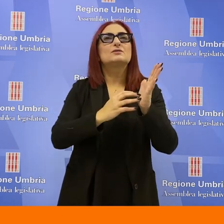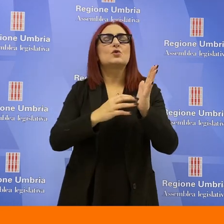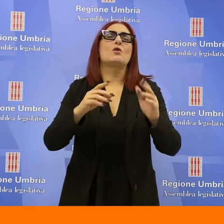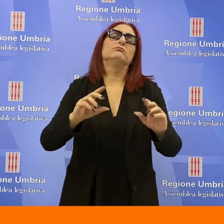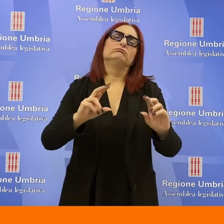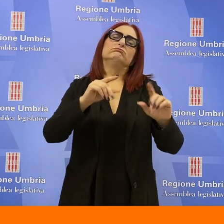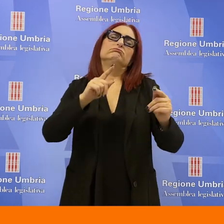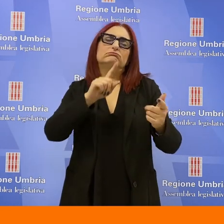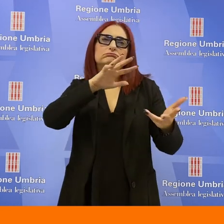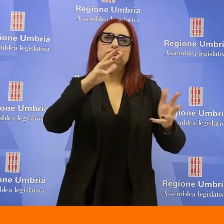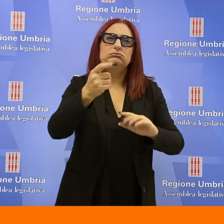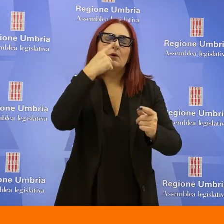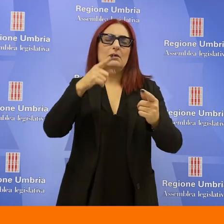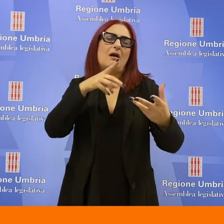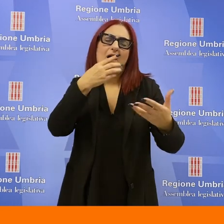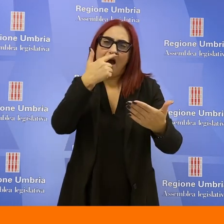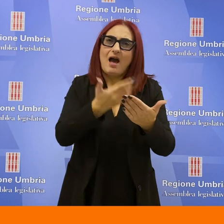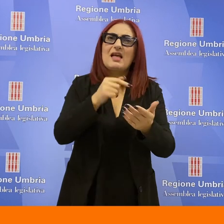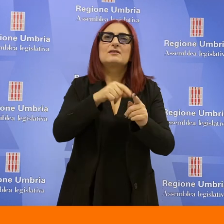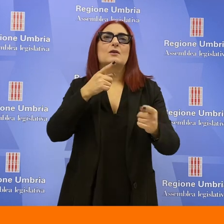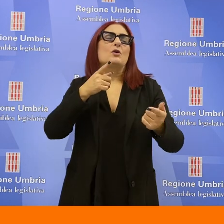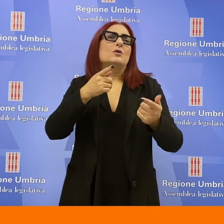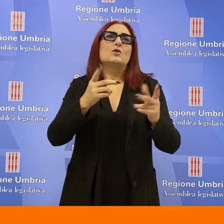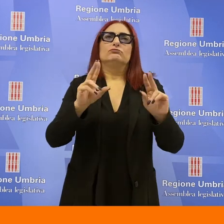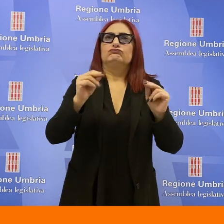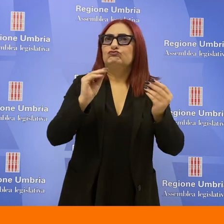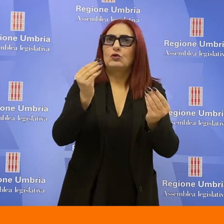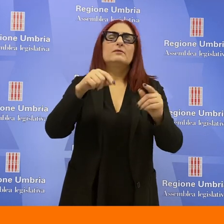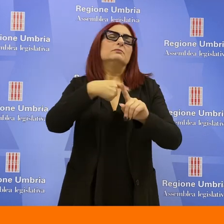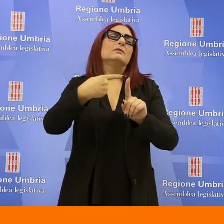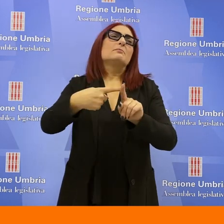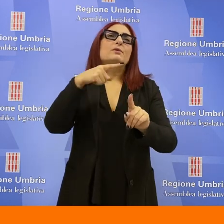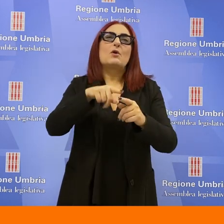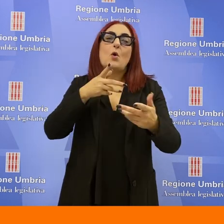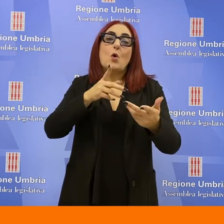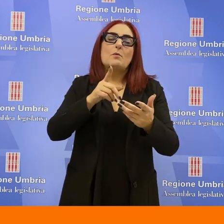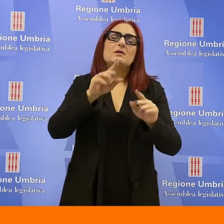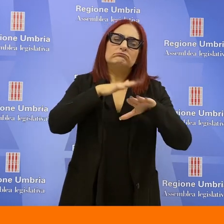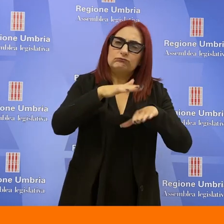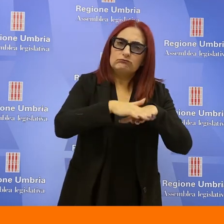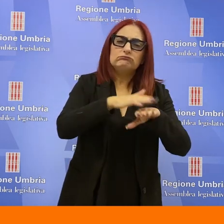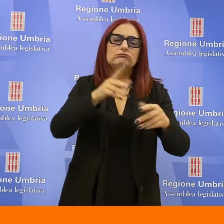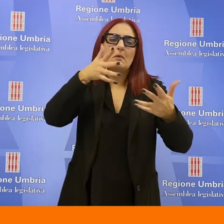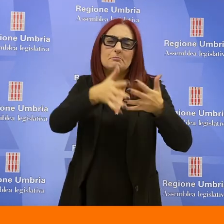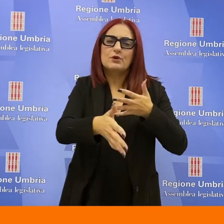fresco, giovane, ma anche istruito, importante, approfondito e che